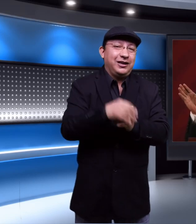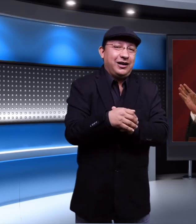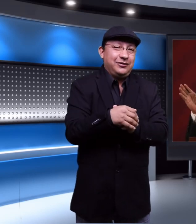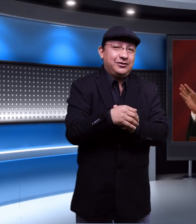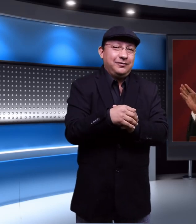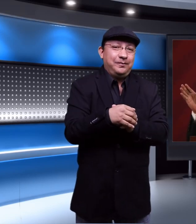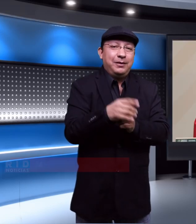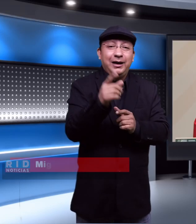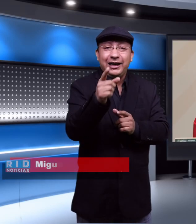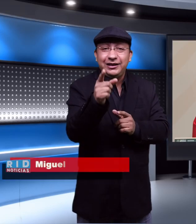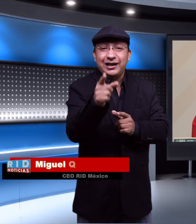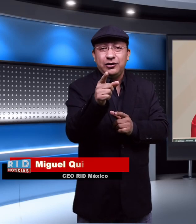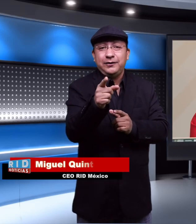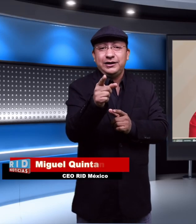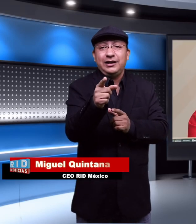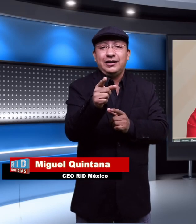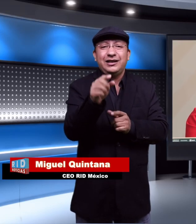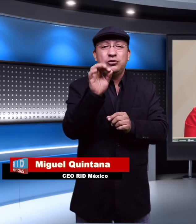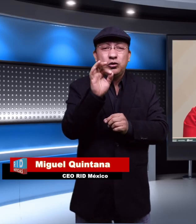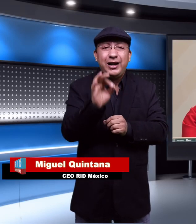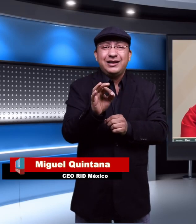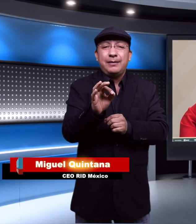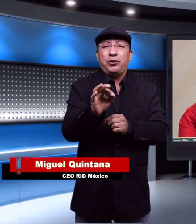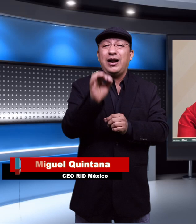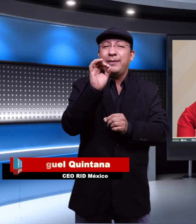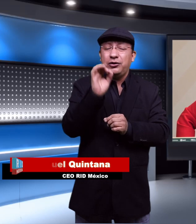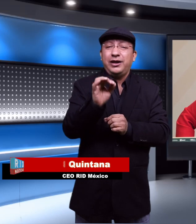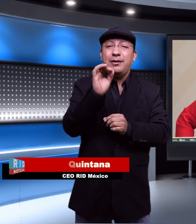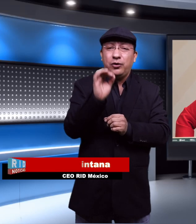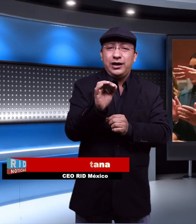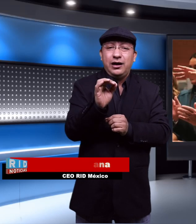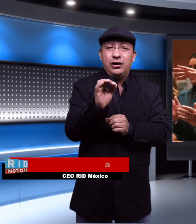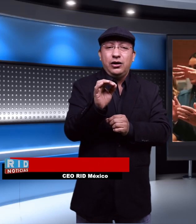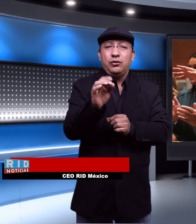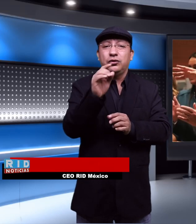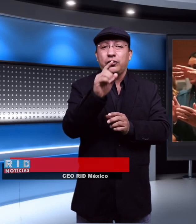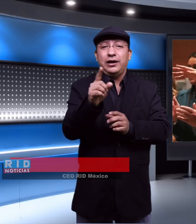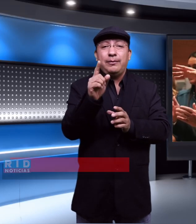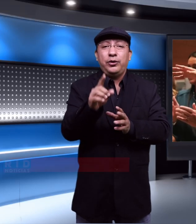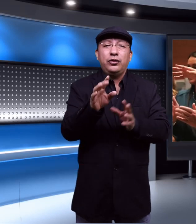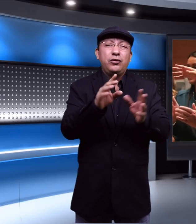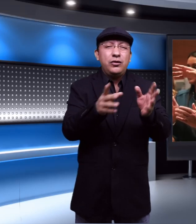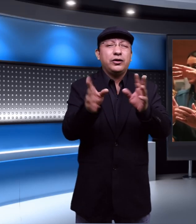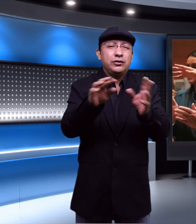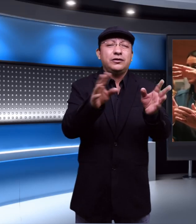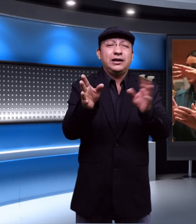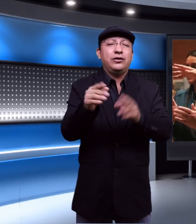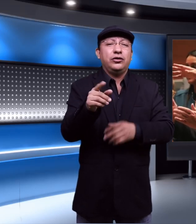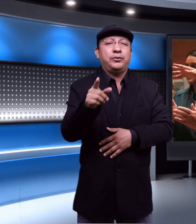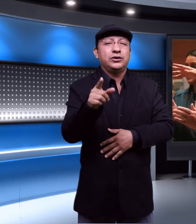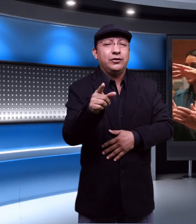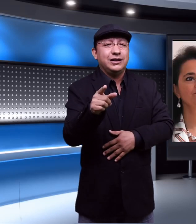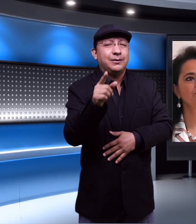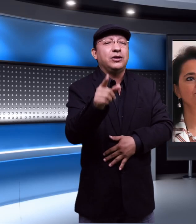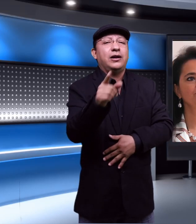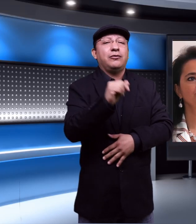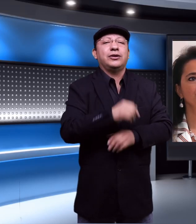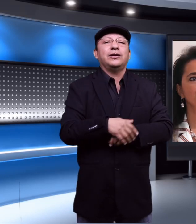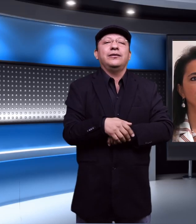mexicanos. Margarita Ríos Farjad resultó electa por la mayoría de Morena junto con el apoyo de uno que otro senador de oposición que se vendió a la 4T.